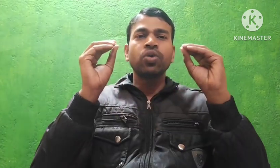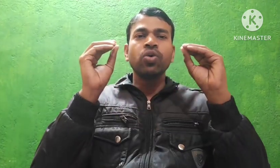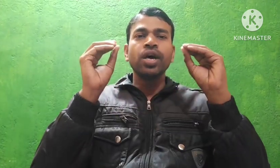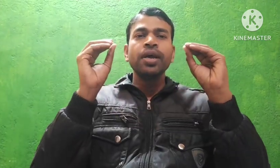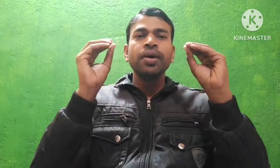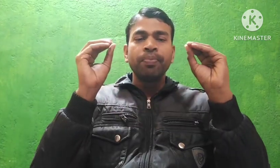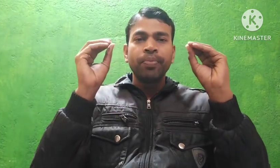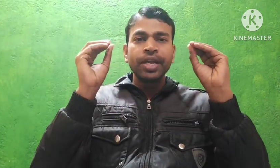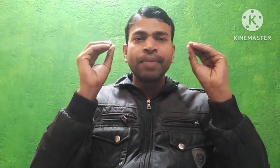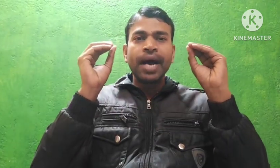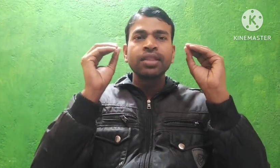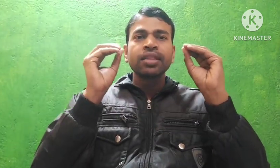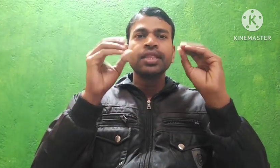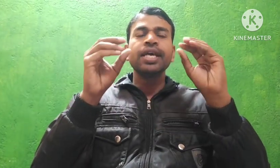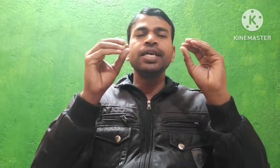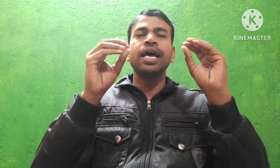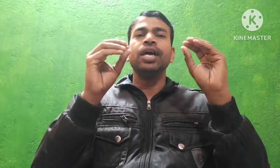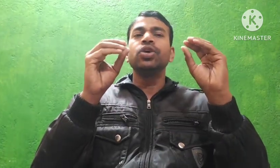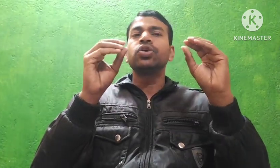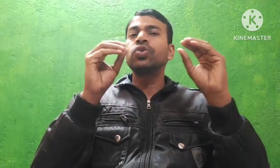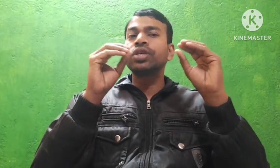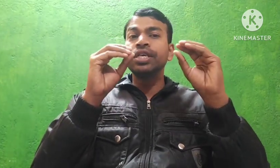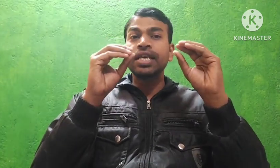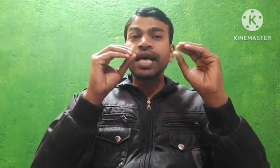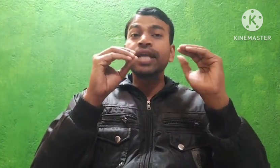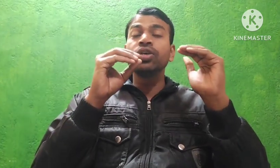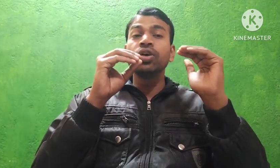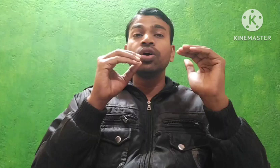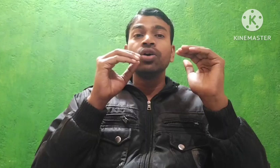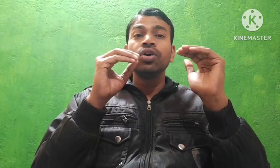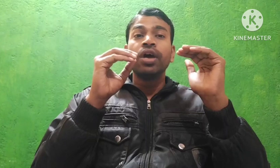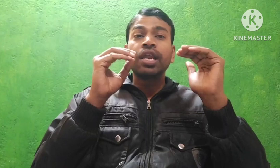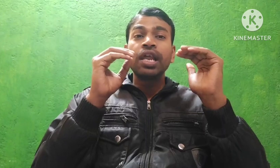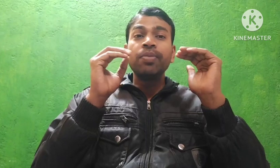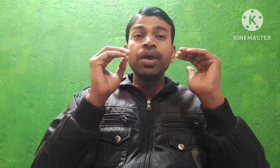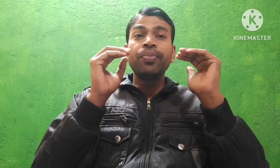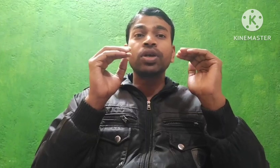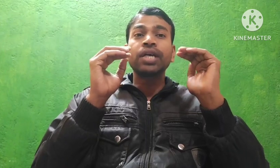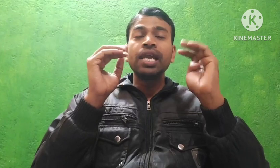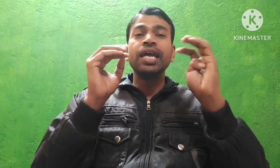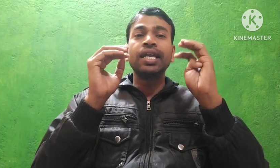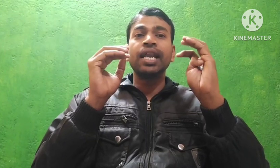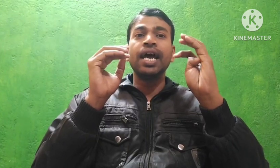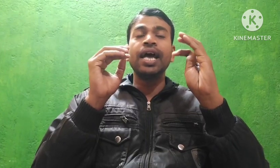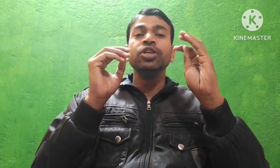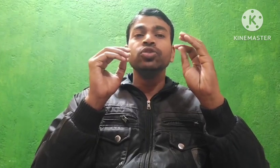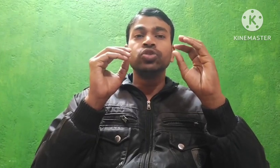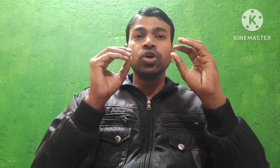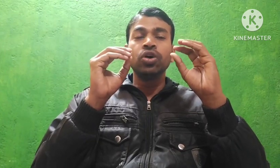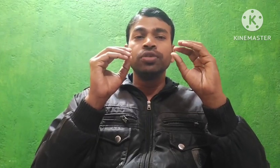कोई बड़ी बात नहीं है क्योंकि ये साथ रेलवे बोर्ड का लेटर है जो